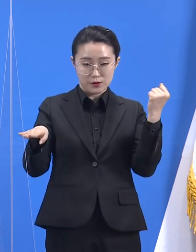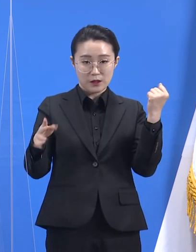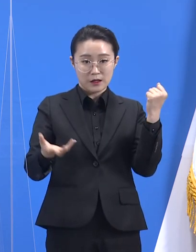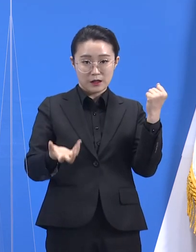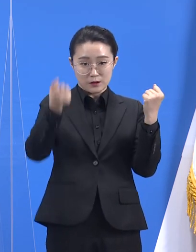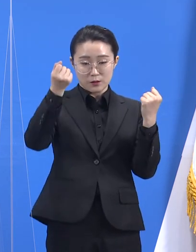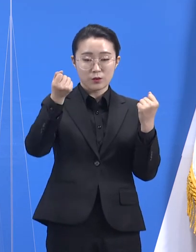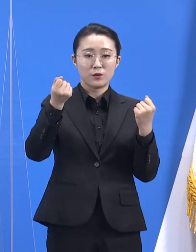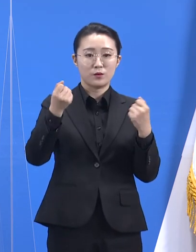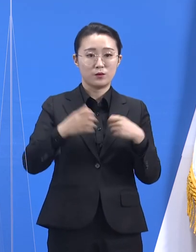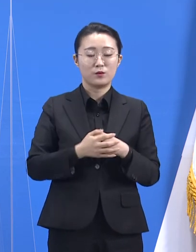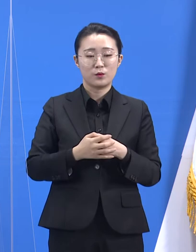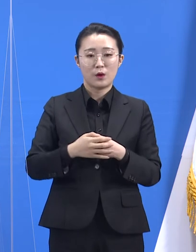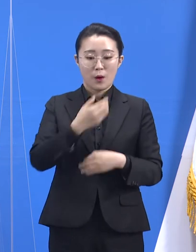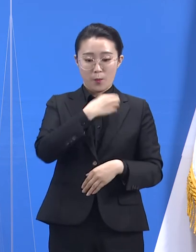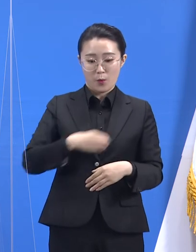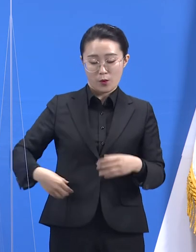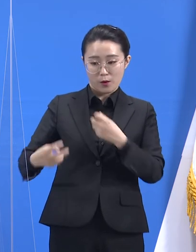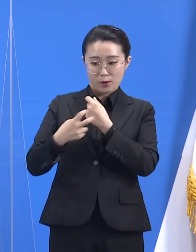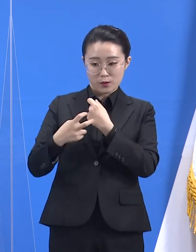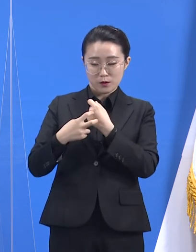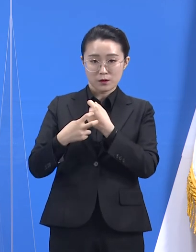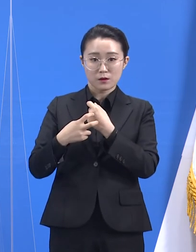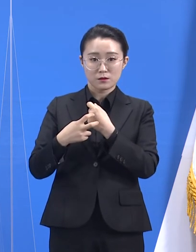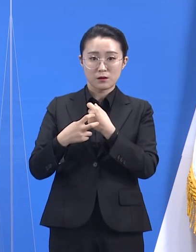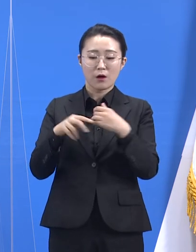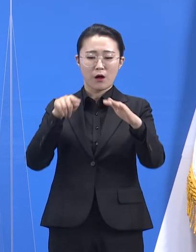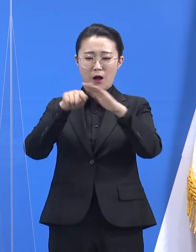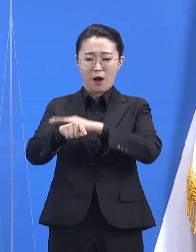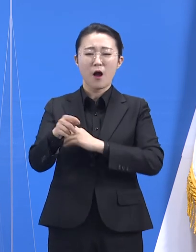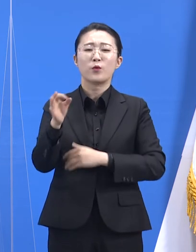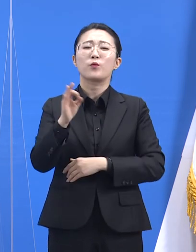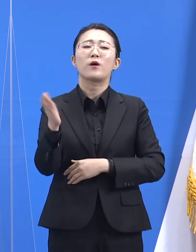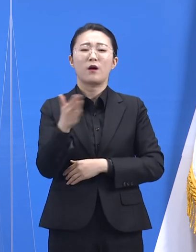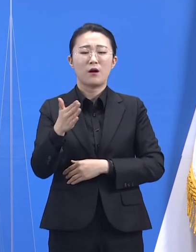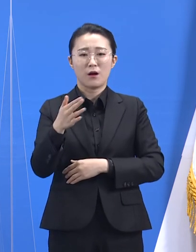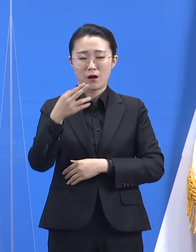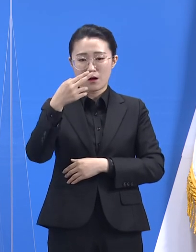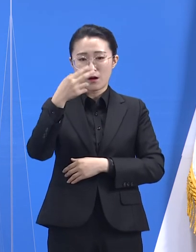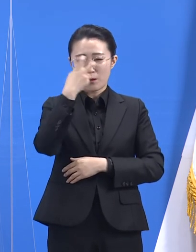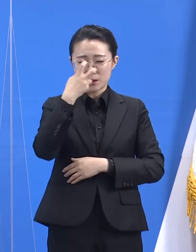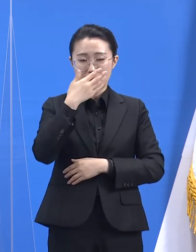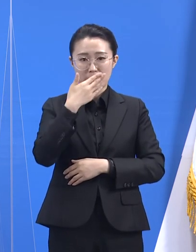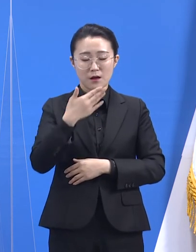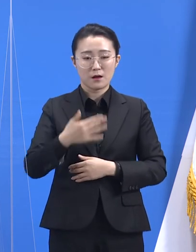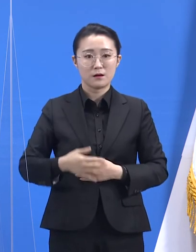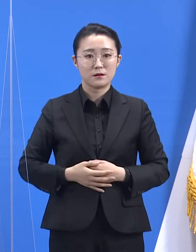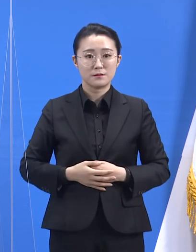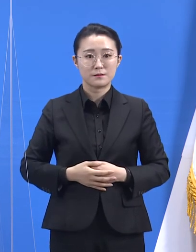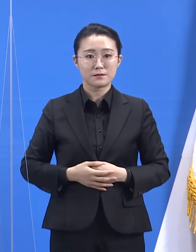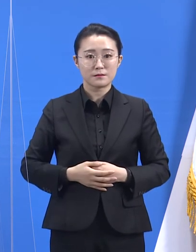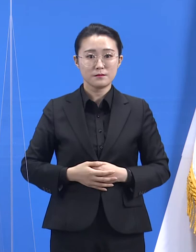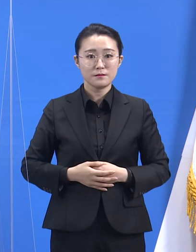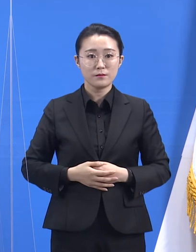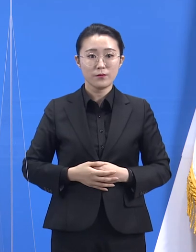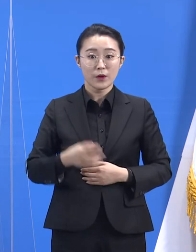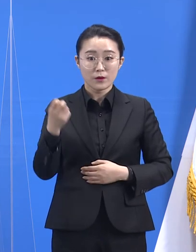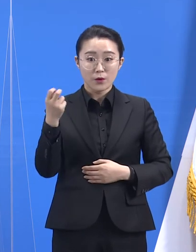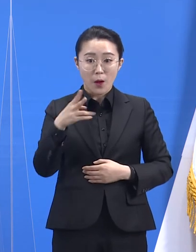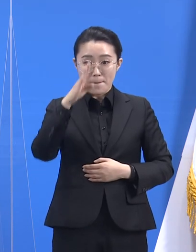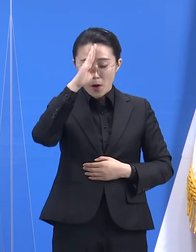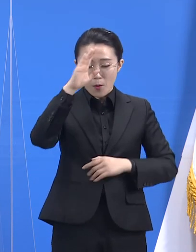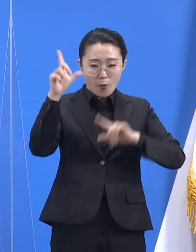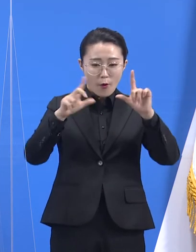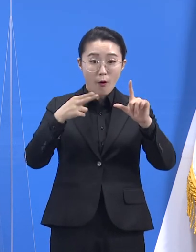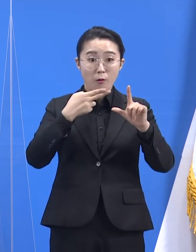무료 검사를 받을 수 있게 된 만큼 추가적인 효과를 기대합니다. 물론 무증상자도 무료 검사를 받을 수